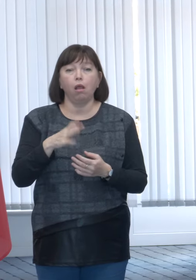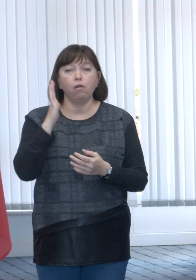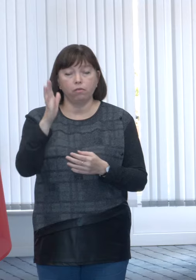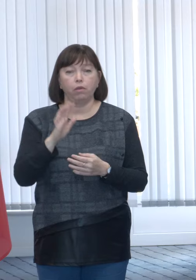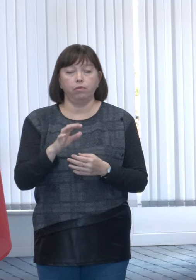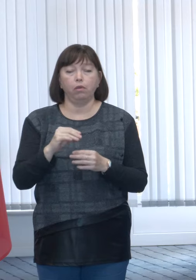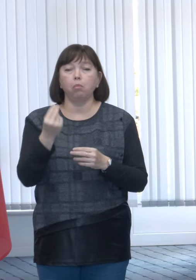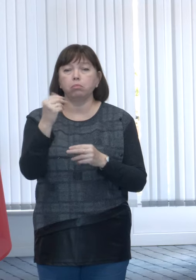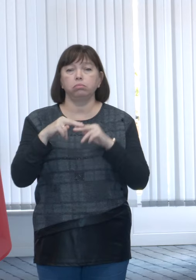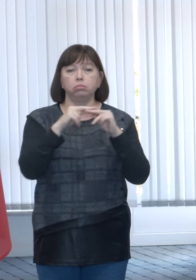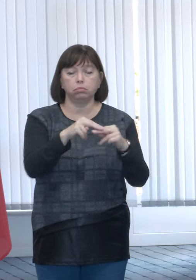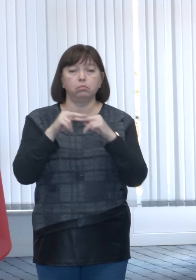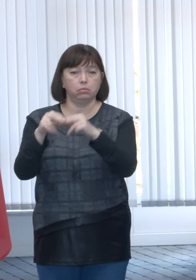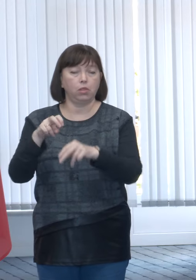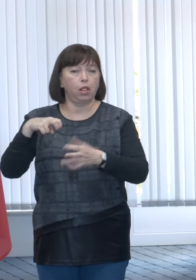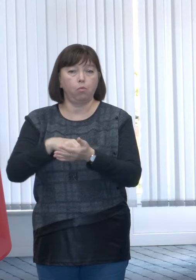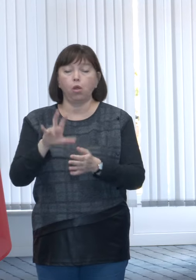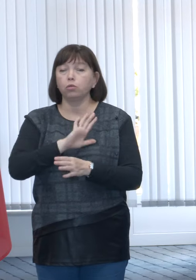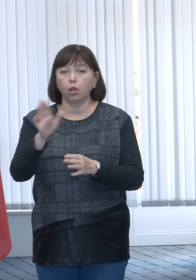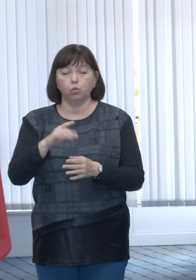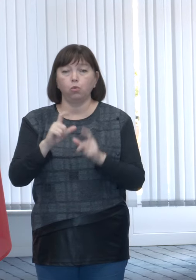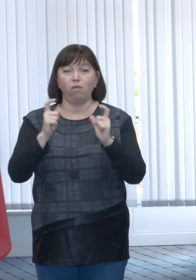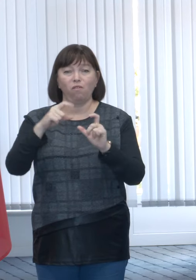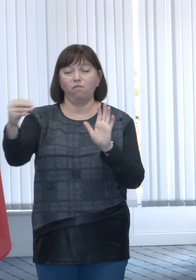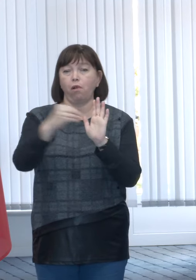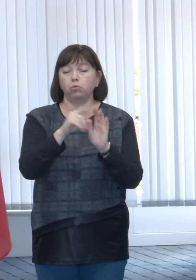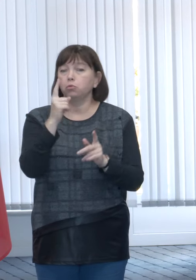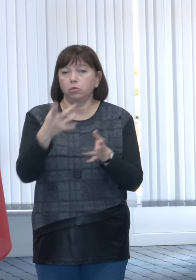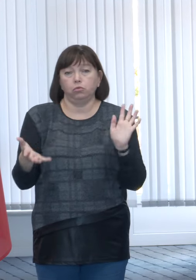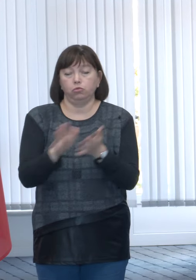trimis pentru că că